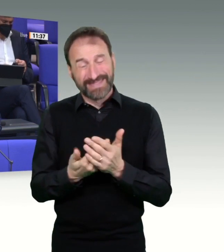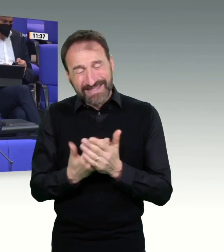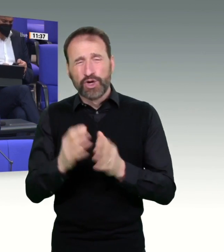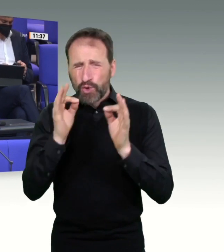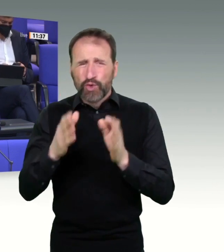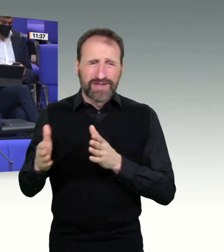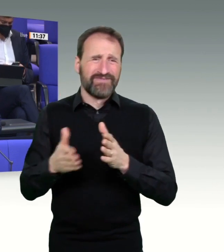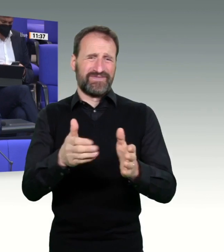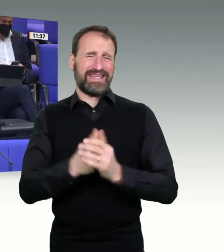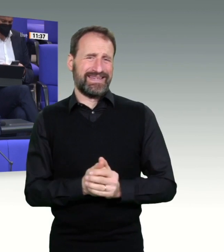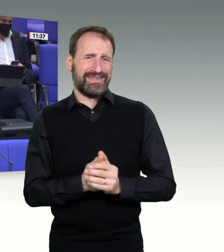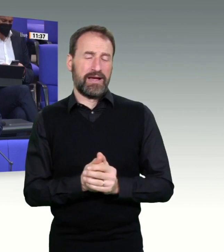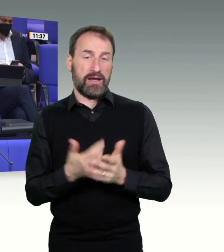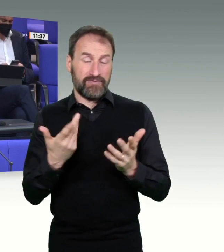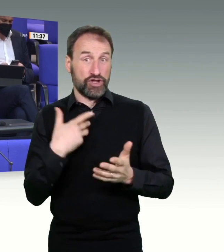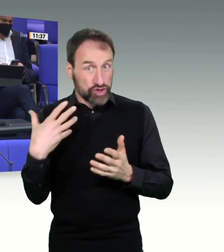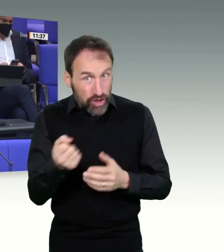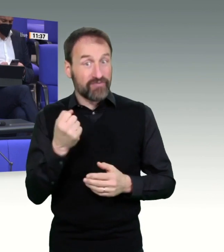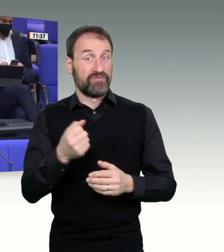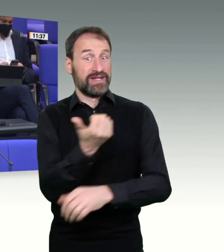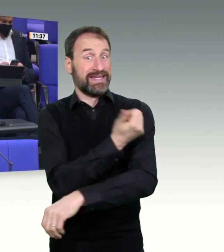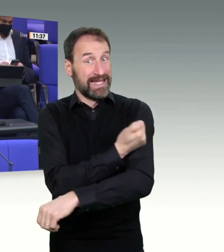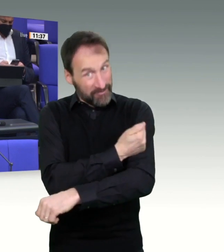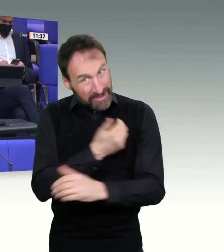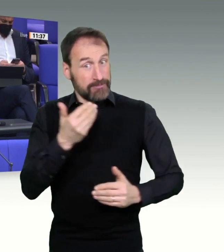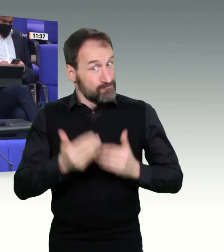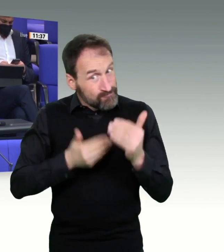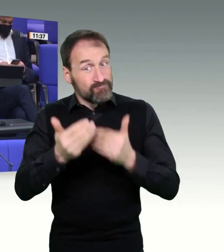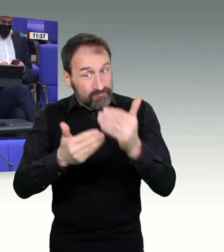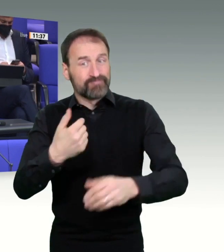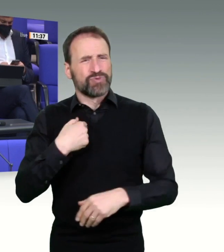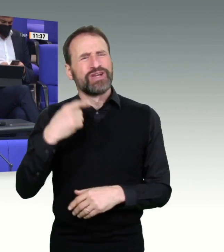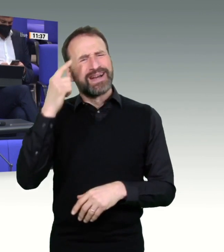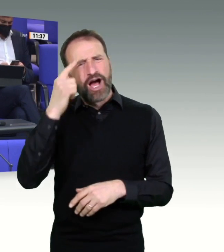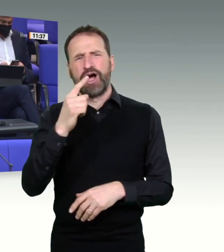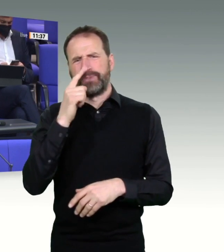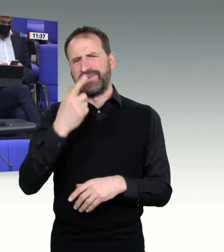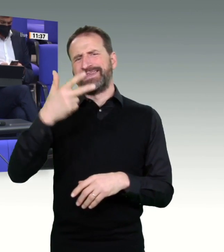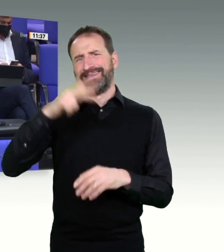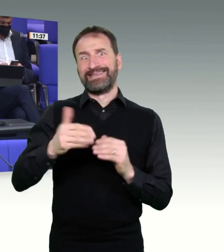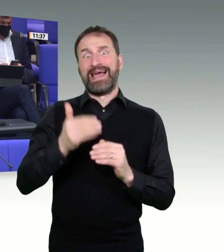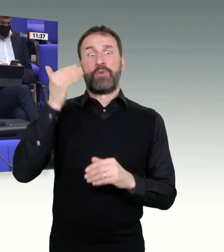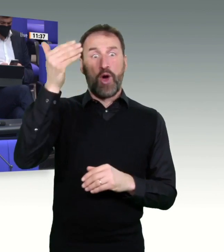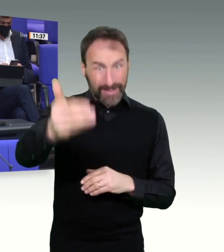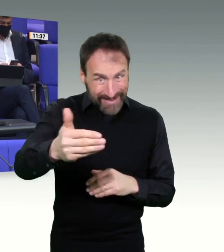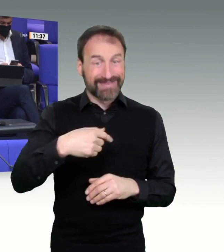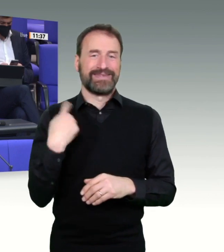Teststrategien. Wir haben Tests für viele Menschen. Wir sind ja erprobt im